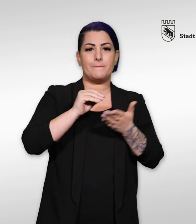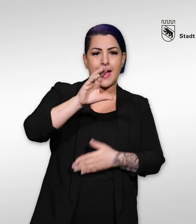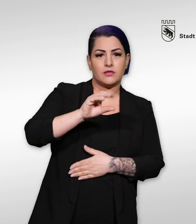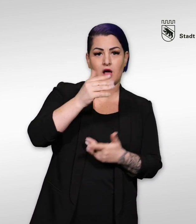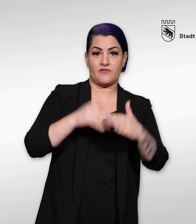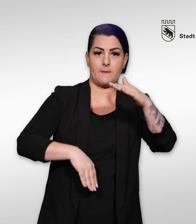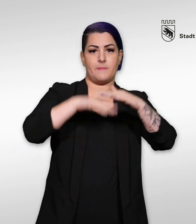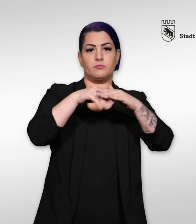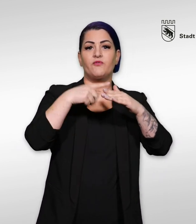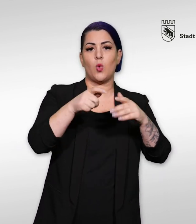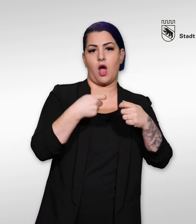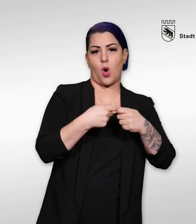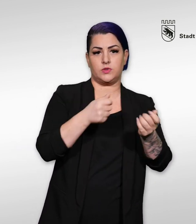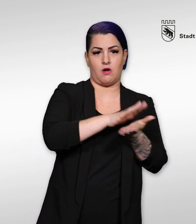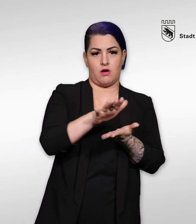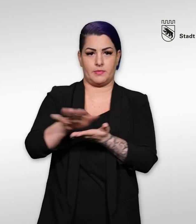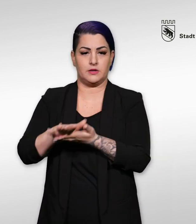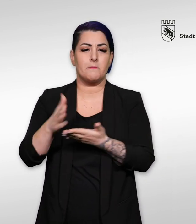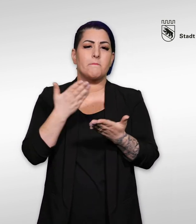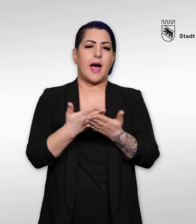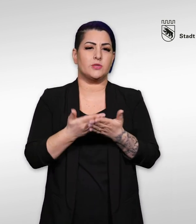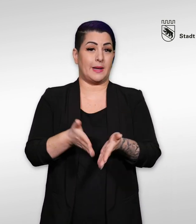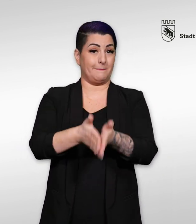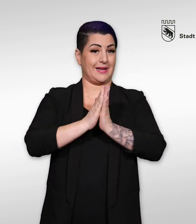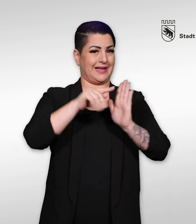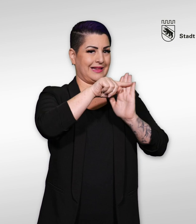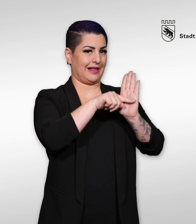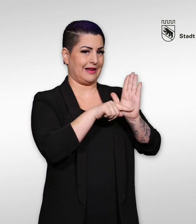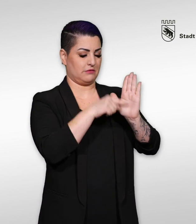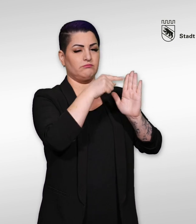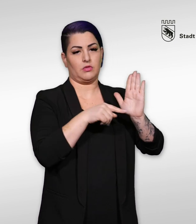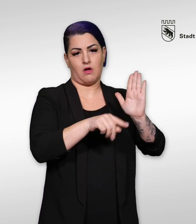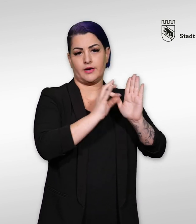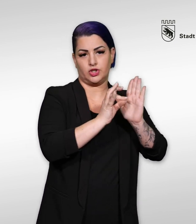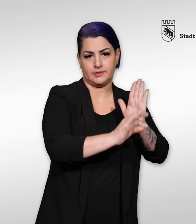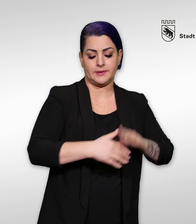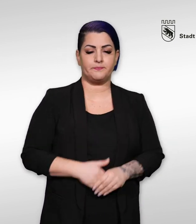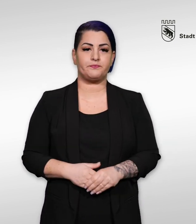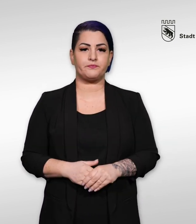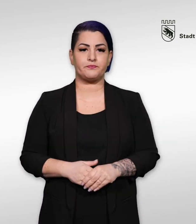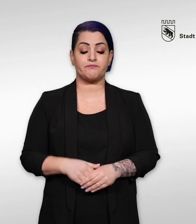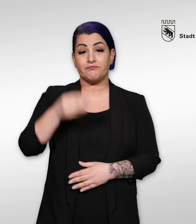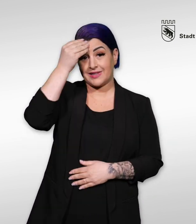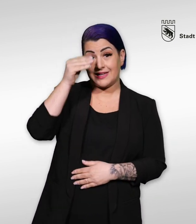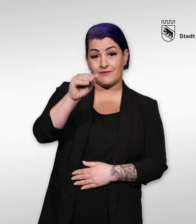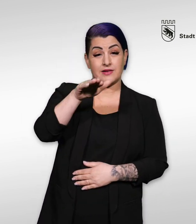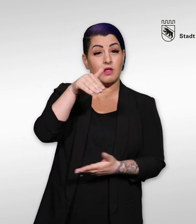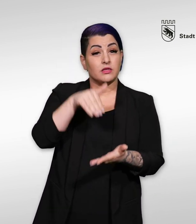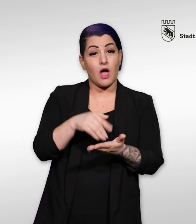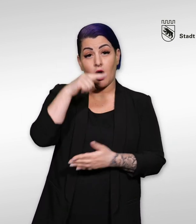Es gibt zudem Maximalbeträge für die Ausgaben, zum Beispiel Mietzinsrichtlinien. Sie haben